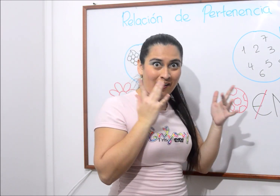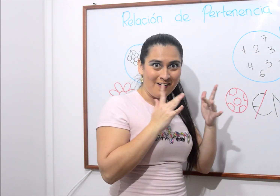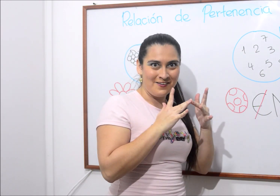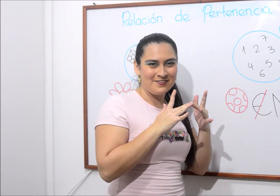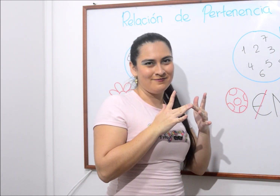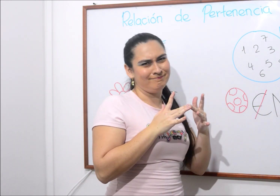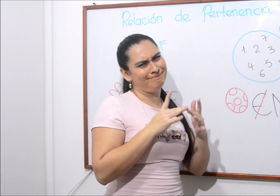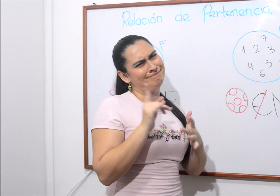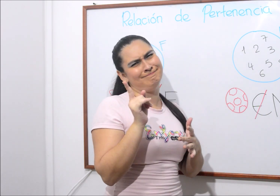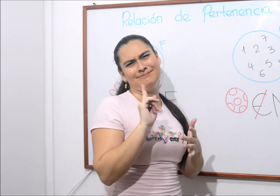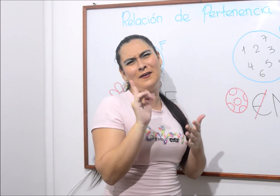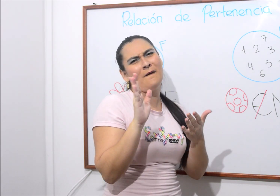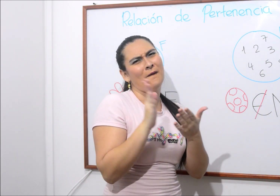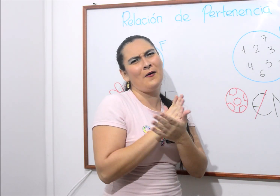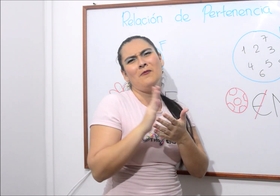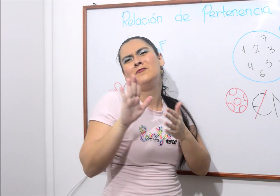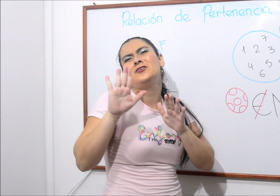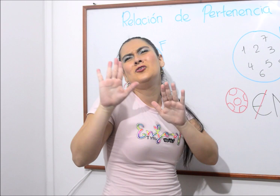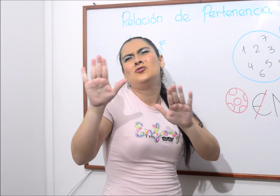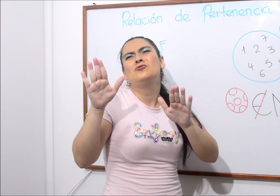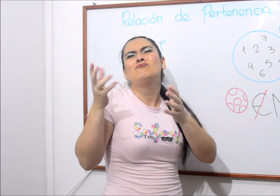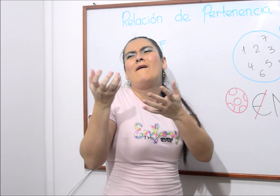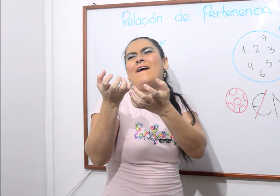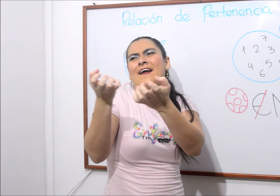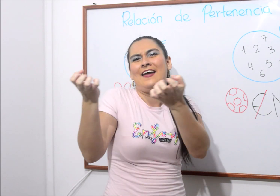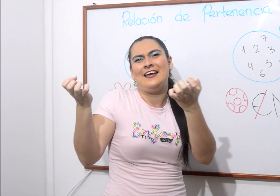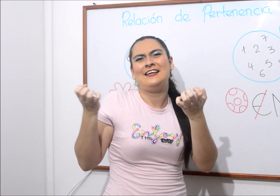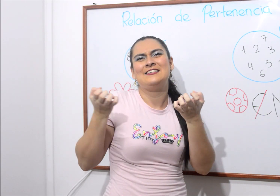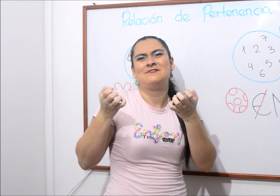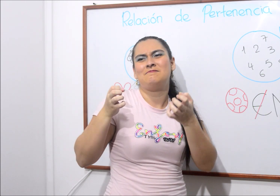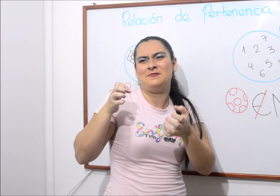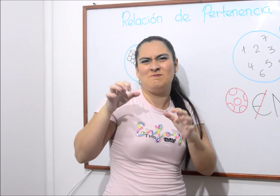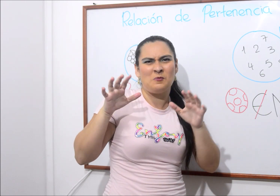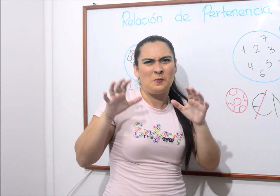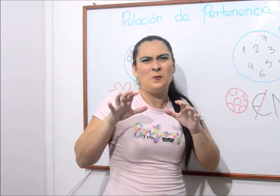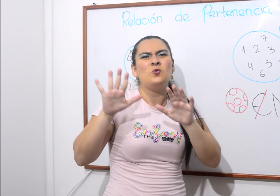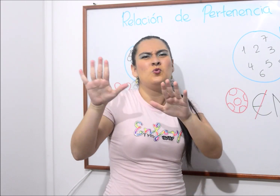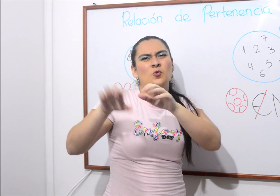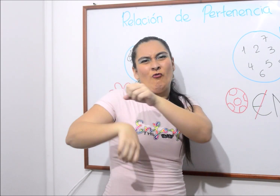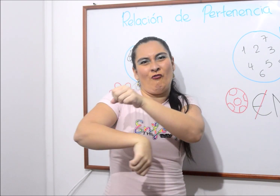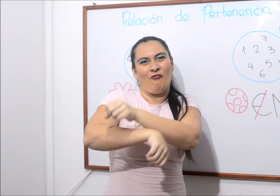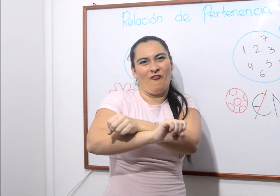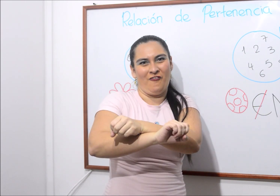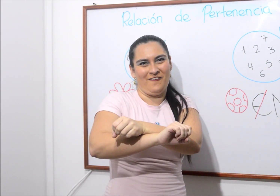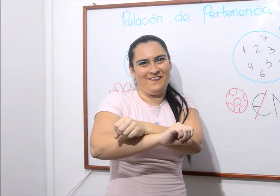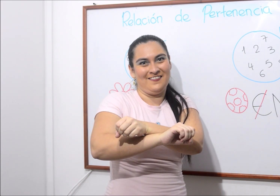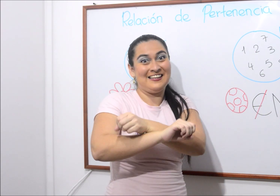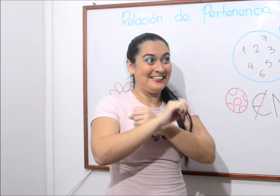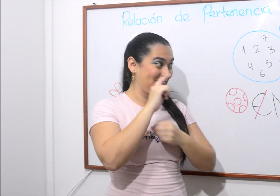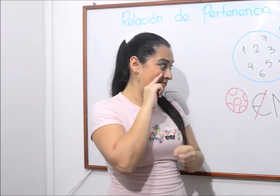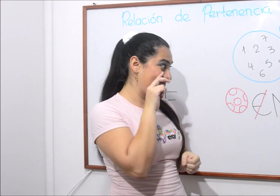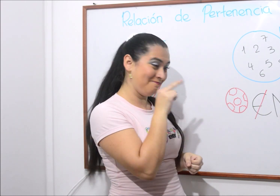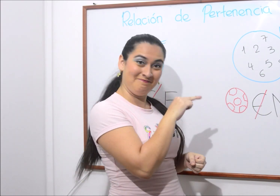No, el balón no pertenece al conjunto de los números. Pertenece a otro conjunto.